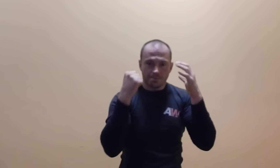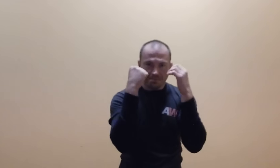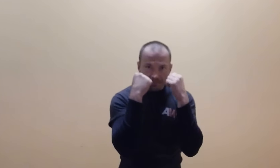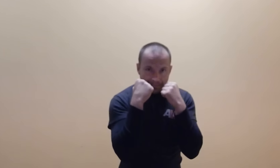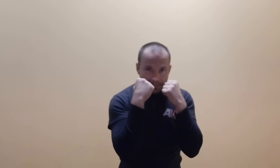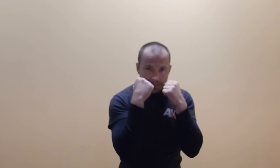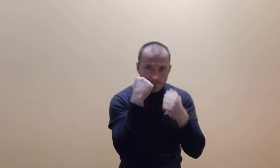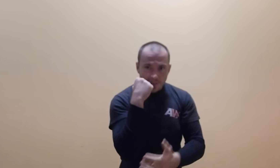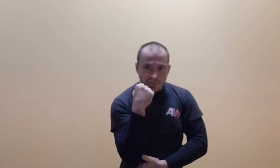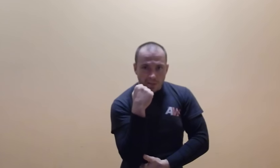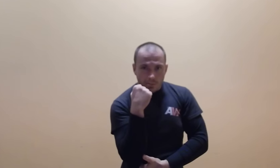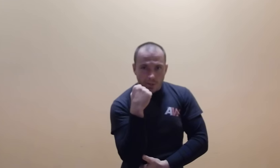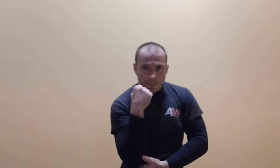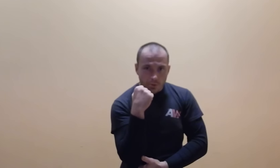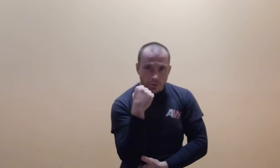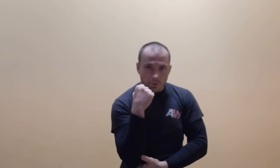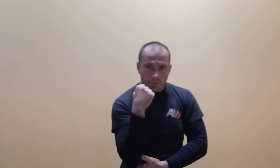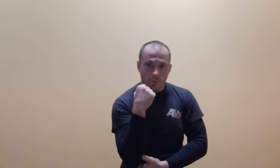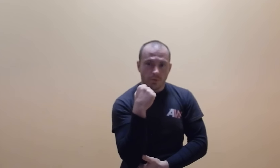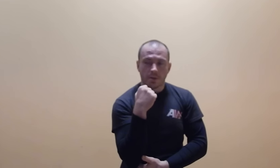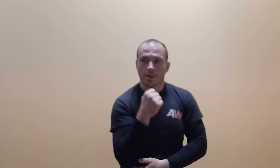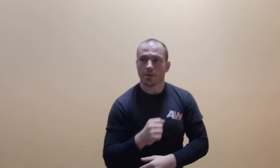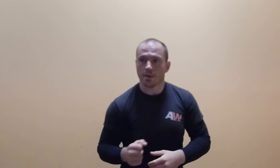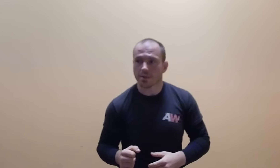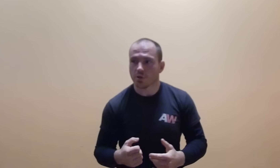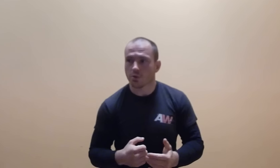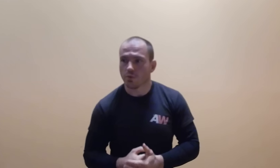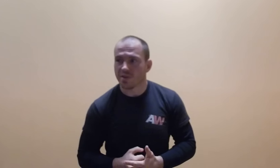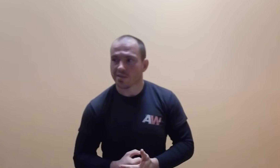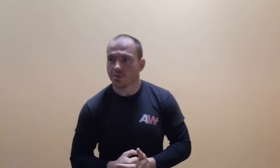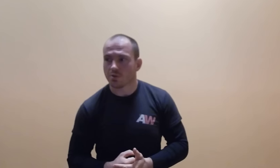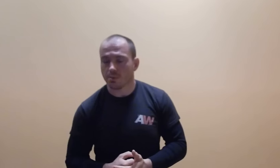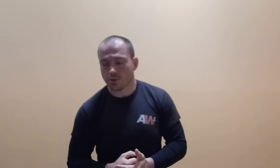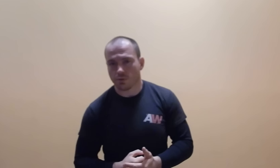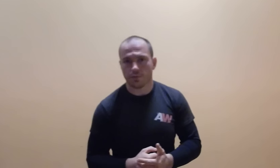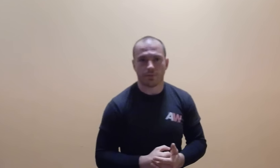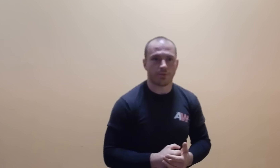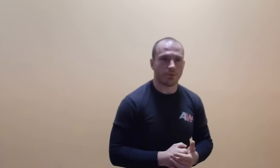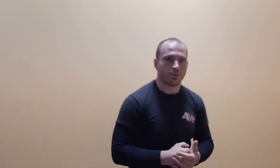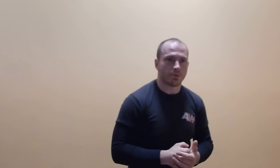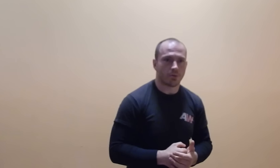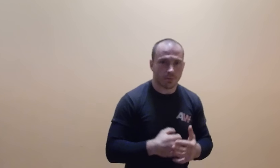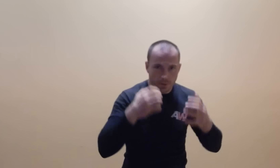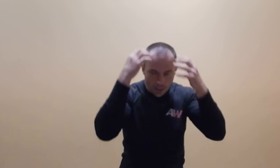i wtedy sobie mogę zasłonić tułów, tak, ale zawsze na tułów więcej wytrzymam niż na głowę, więc